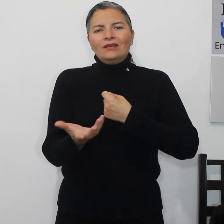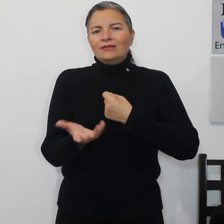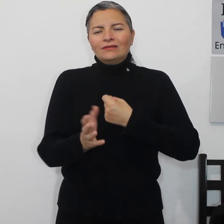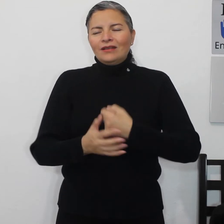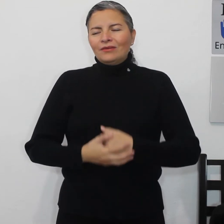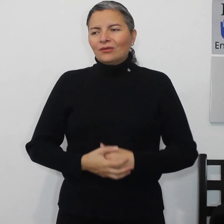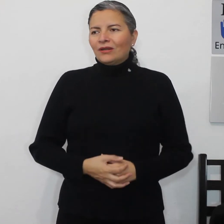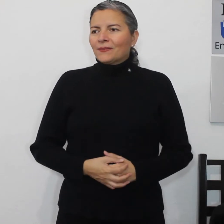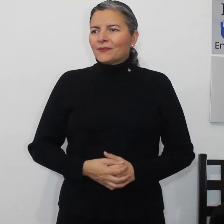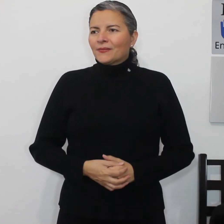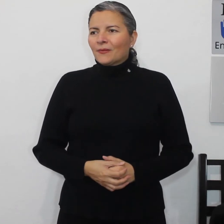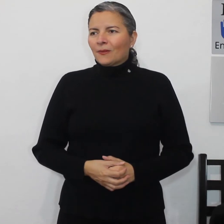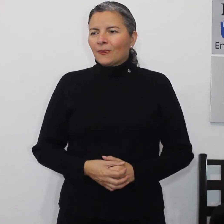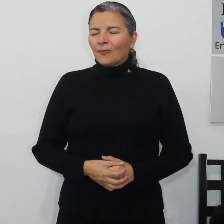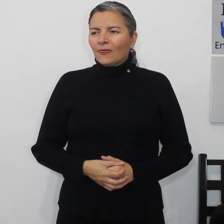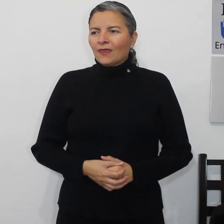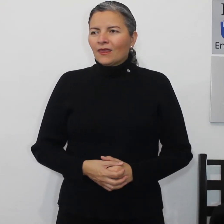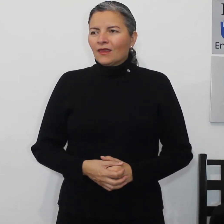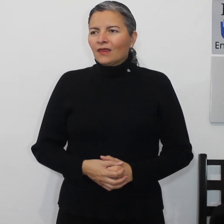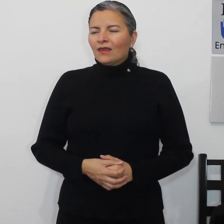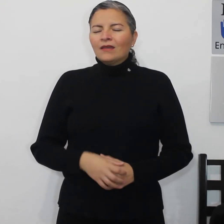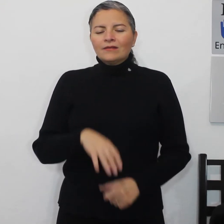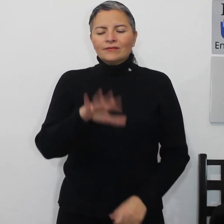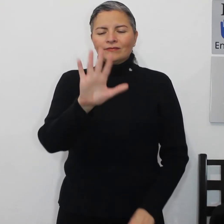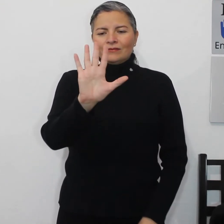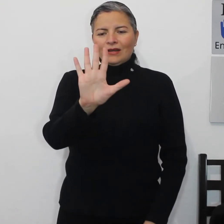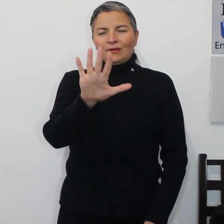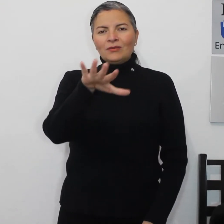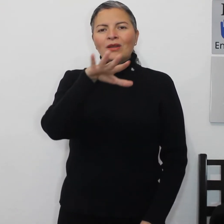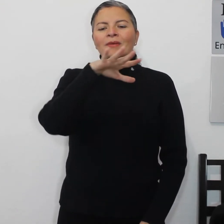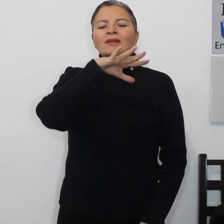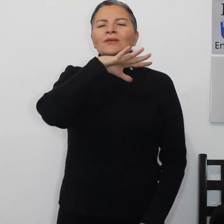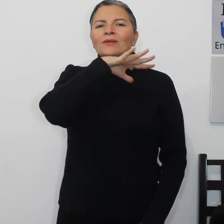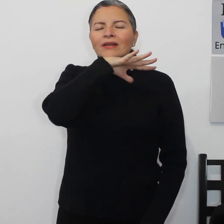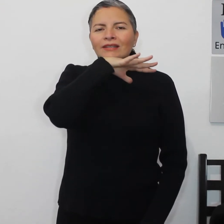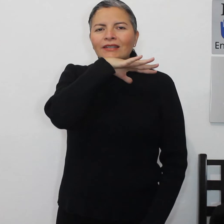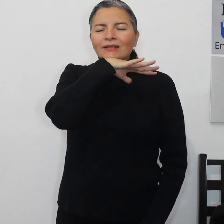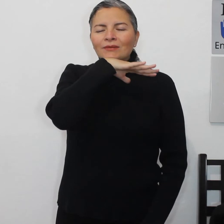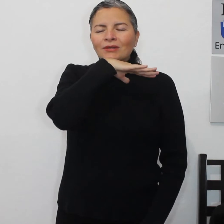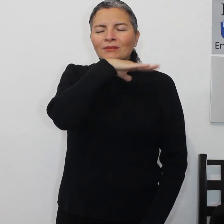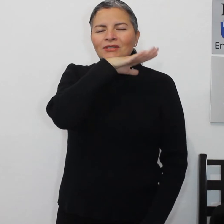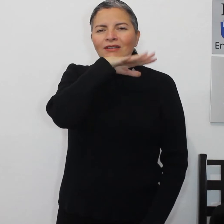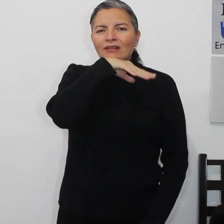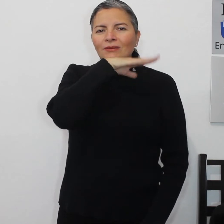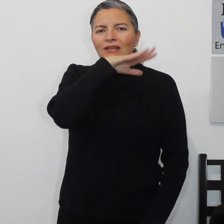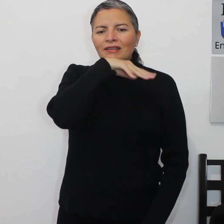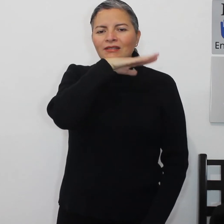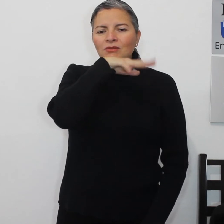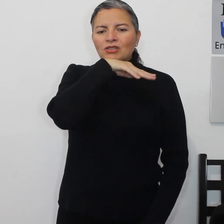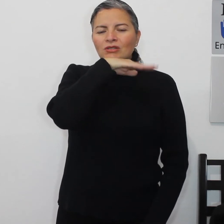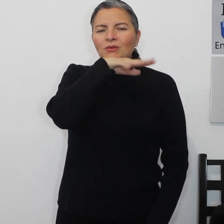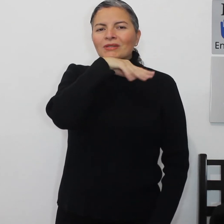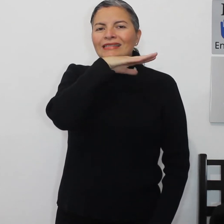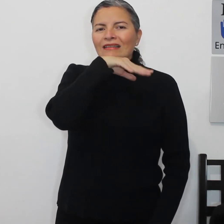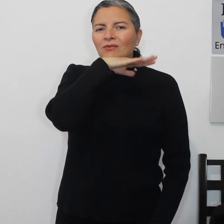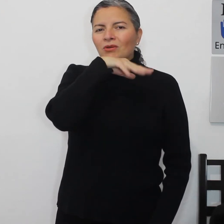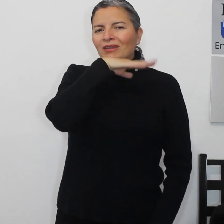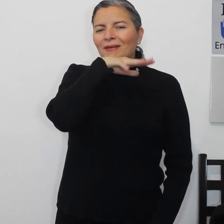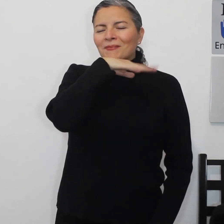la barbilla cebolla abrimos la mano aquí tocamos en la barbilla y hacemos esto cebolla